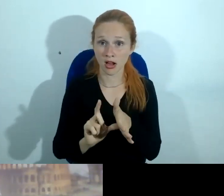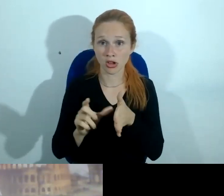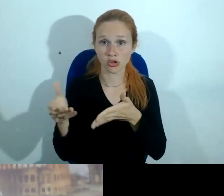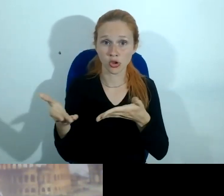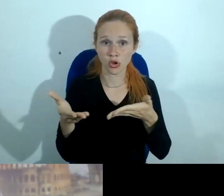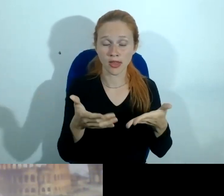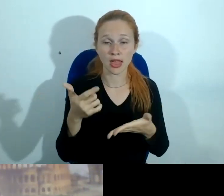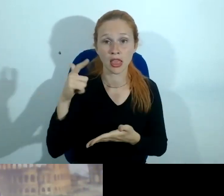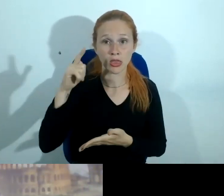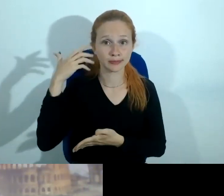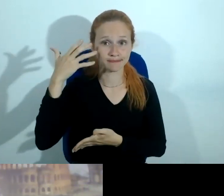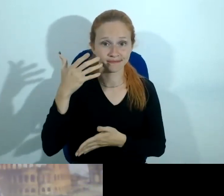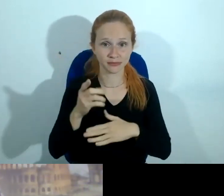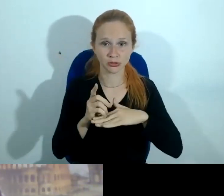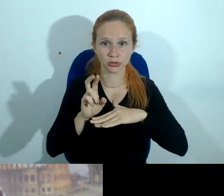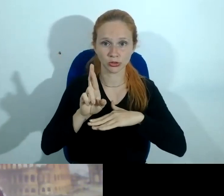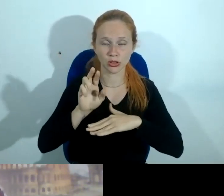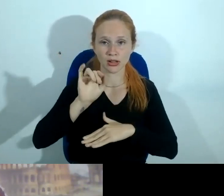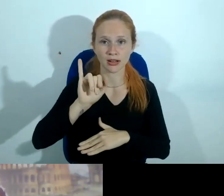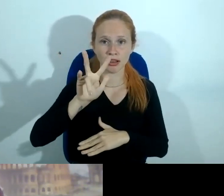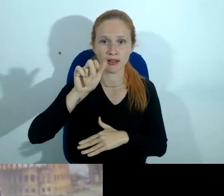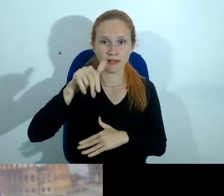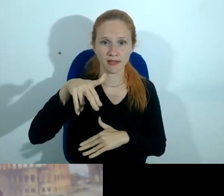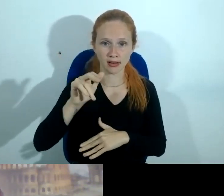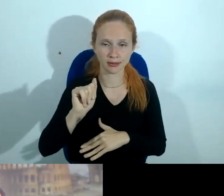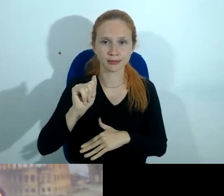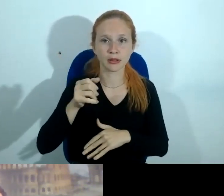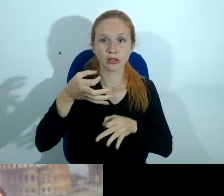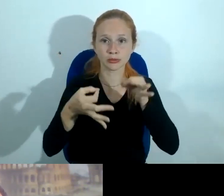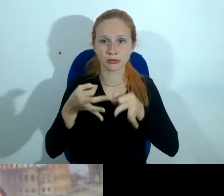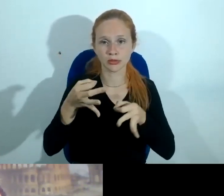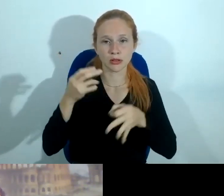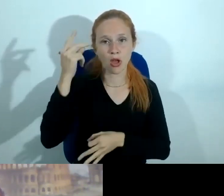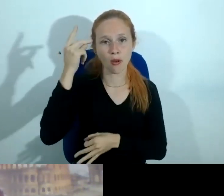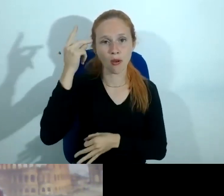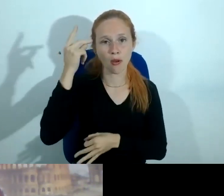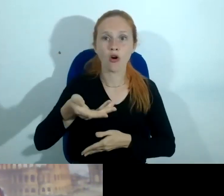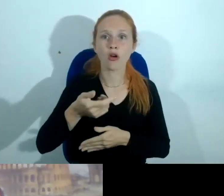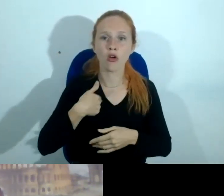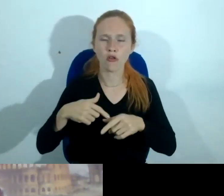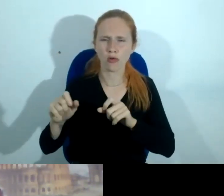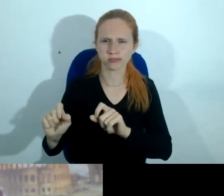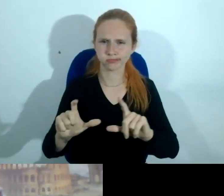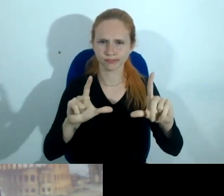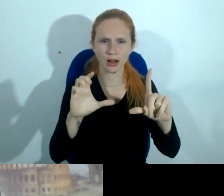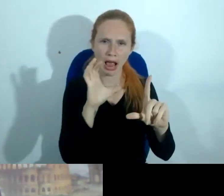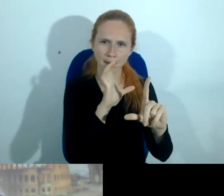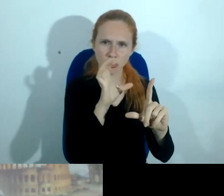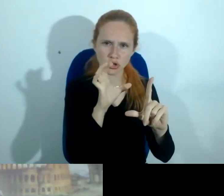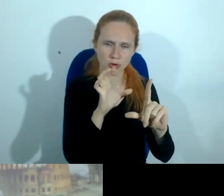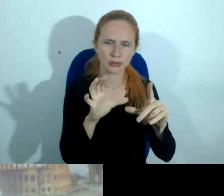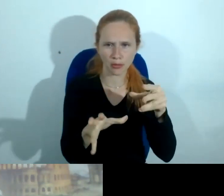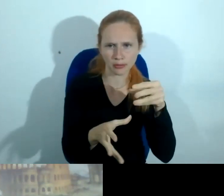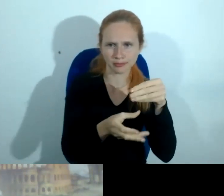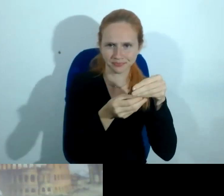debatedora, doutora Ivana, do Tribunal de São Paulo, vou compartilhar a minha tela, só para fomentar aqui ainda mais